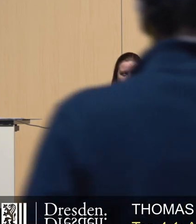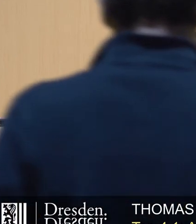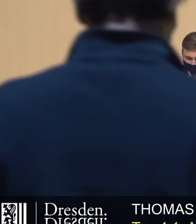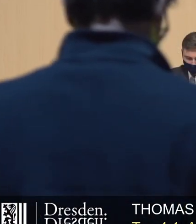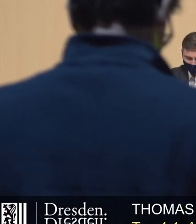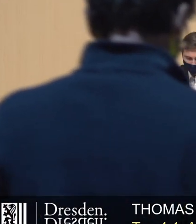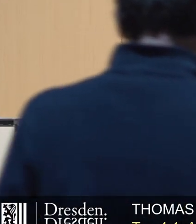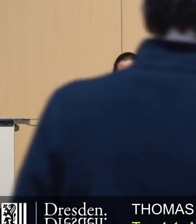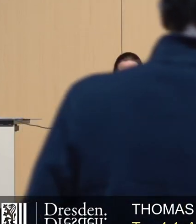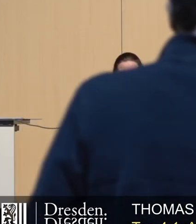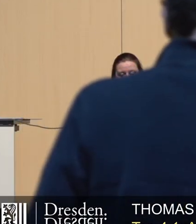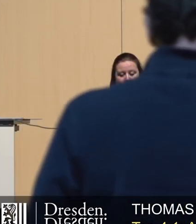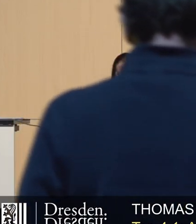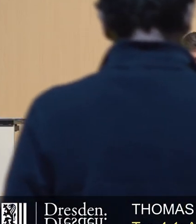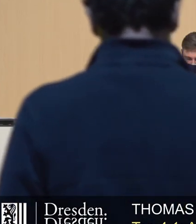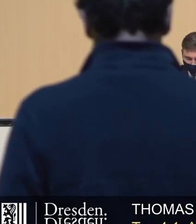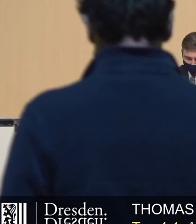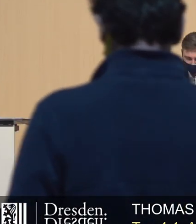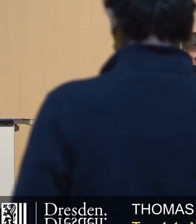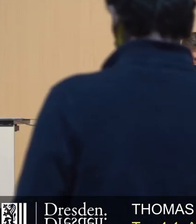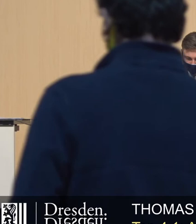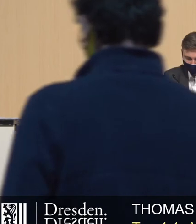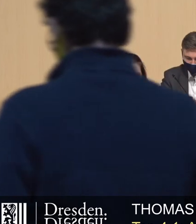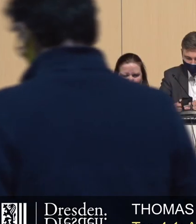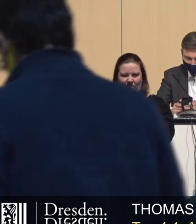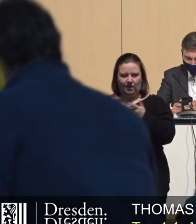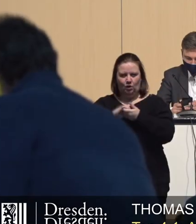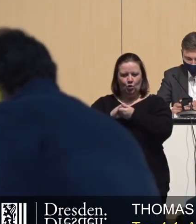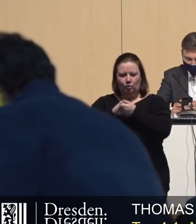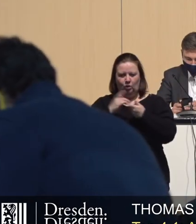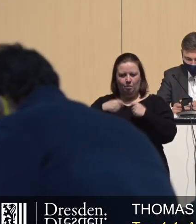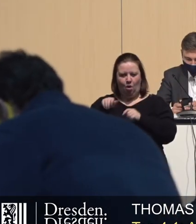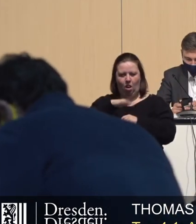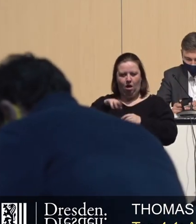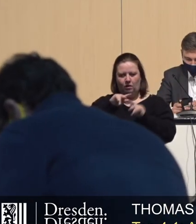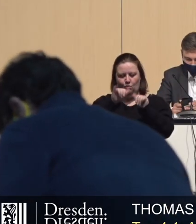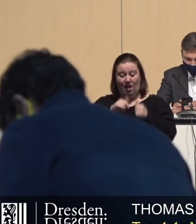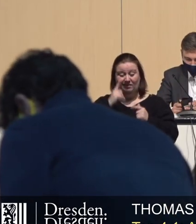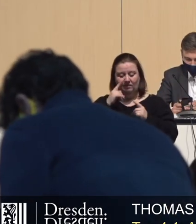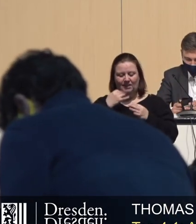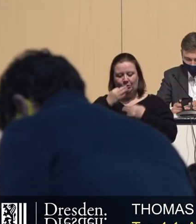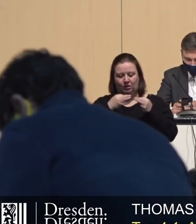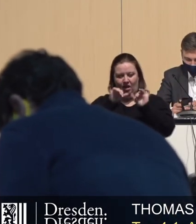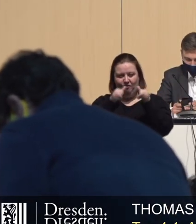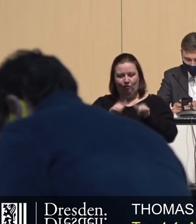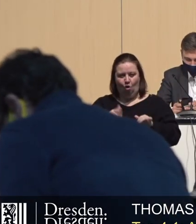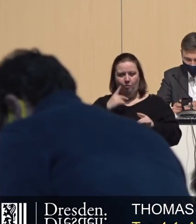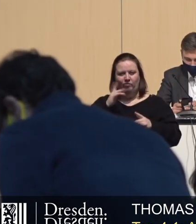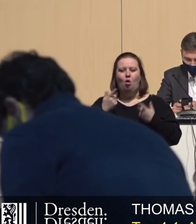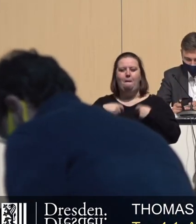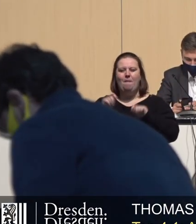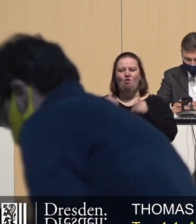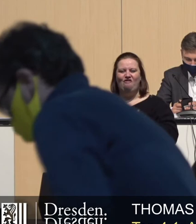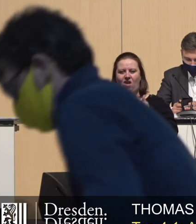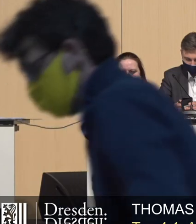Letztendlich täuschen diese Ausnahmen aber nicht darüber hinweg, dass das kooperative Bahnhandmodell in seiner derzeitigen Ausgestaltung ein Bauverhinderungsmodell ist.